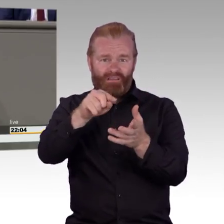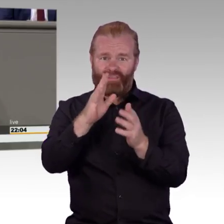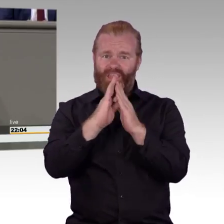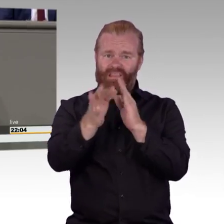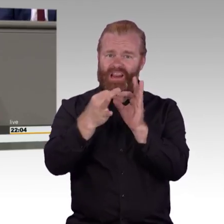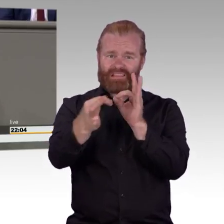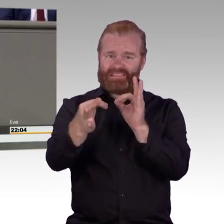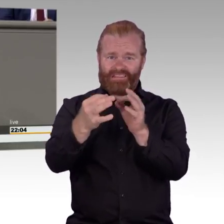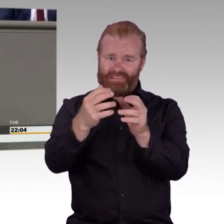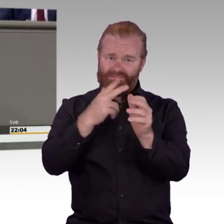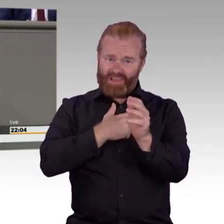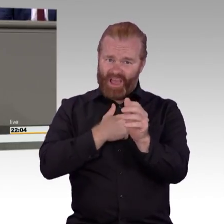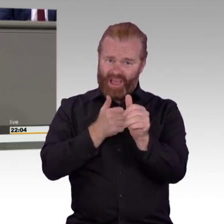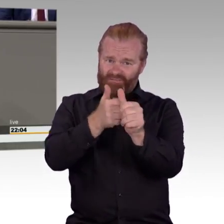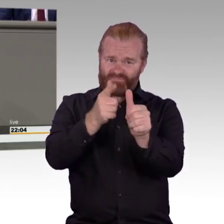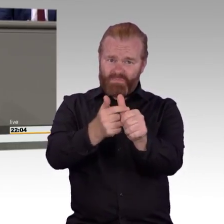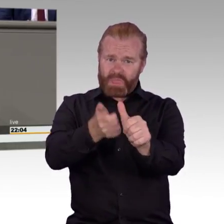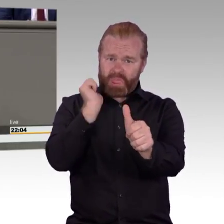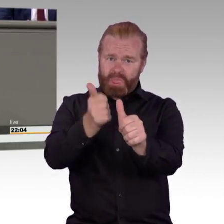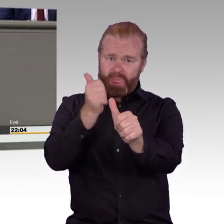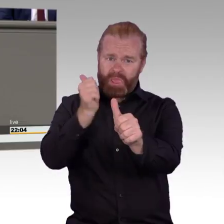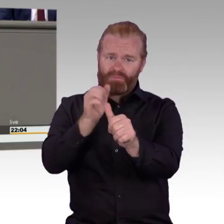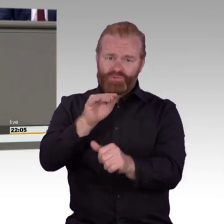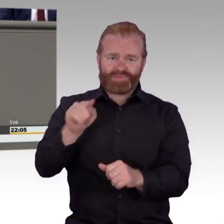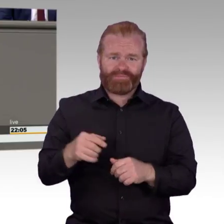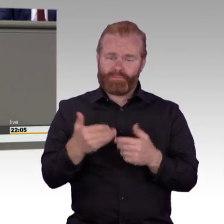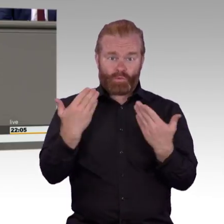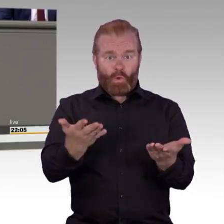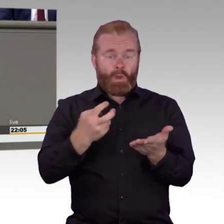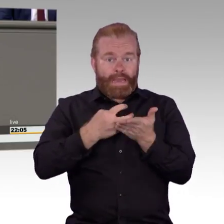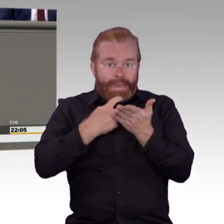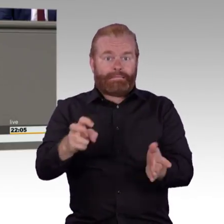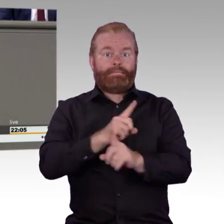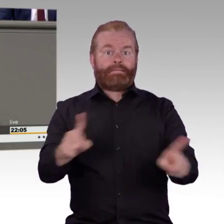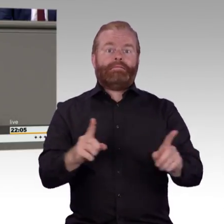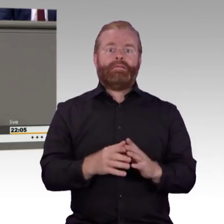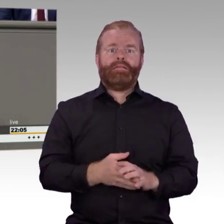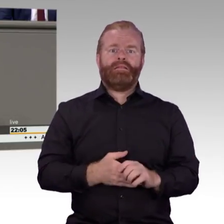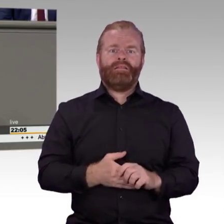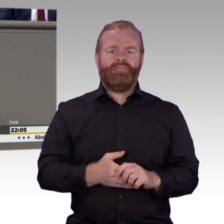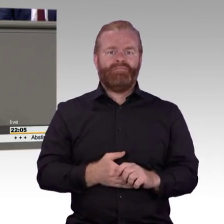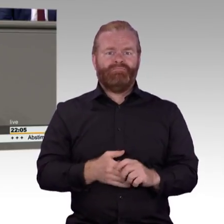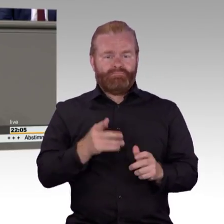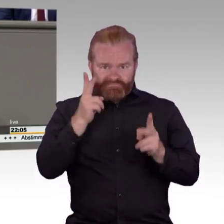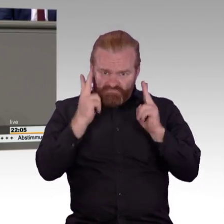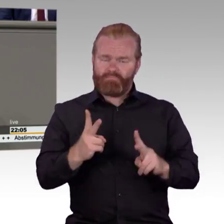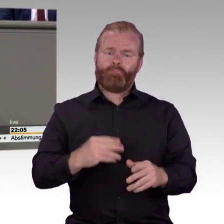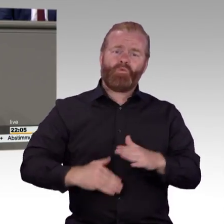So, und der eigentliche Elefant im Raum, über den diskutieren wir schon seit Jahren, ist die Frage der Verpflichtung